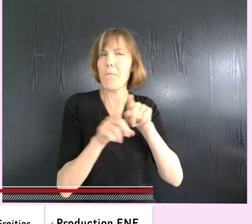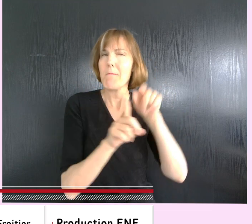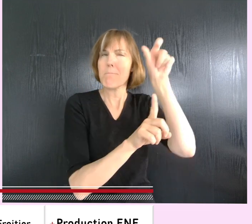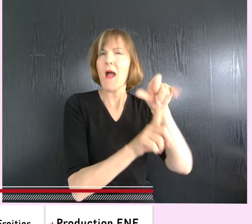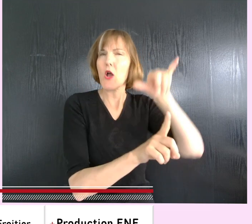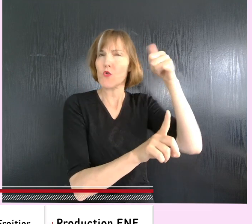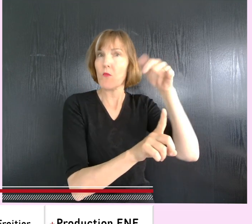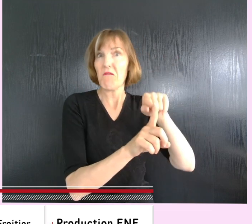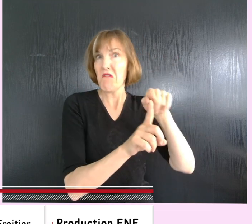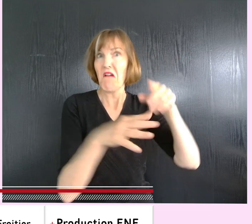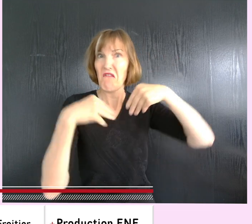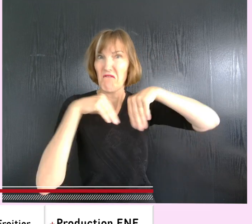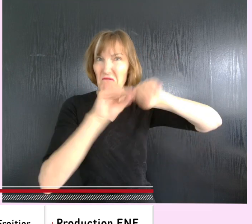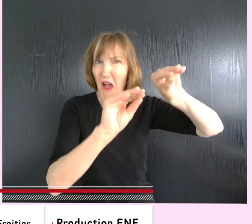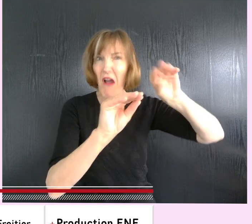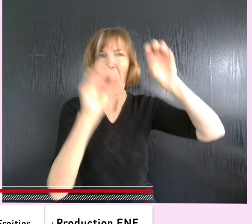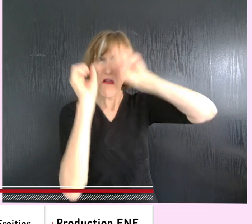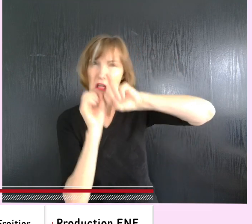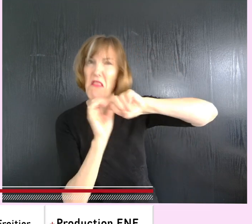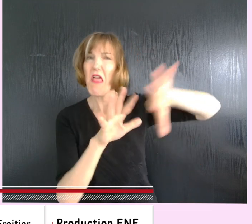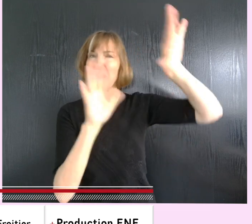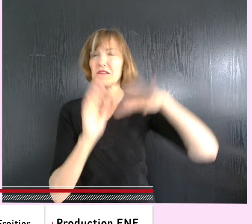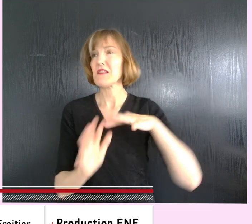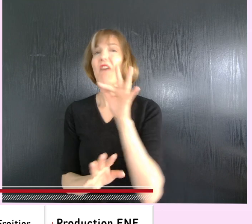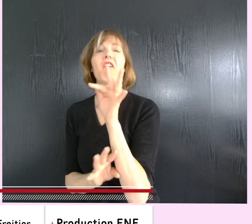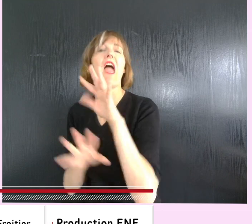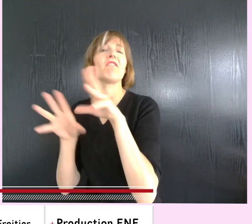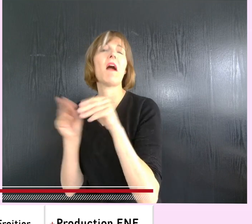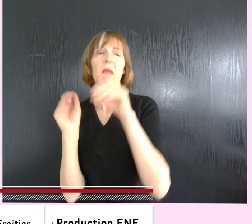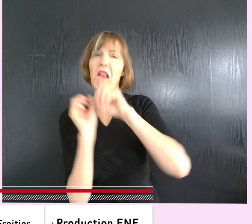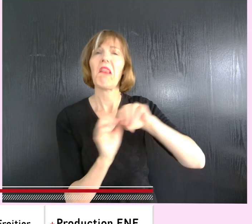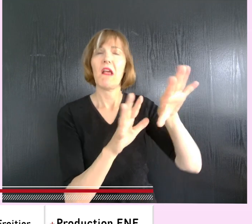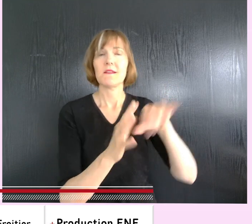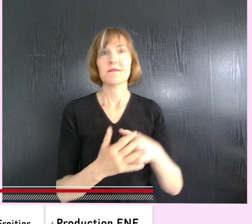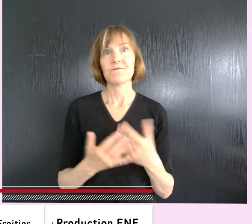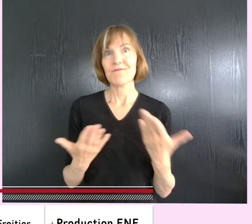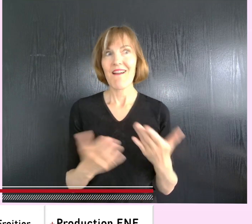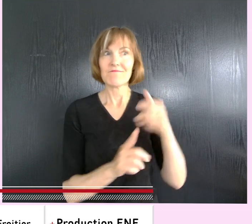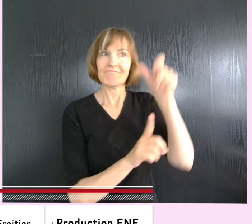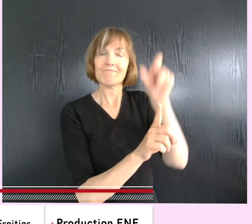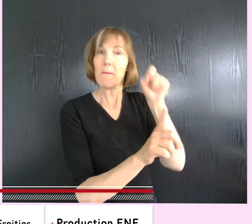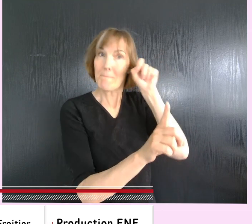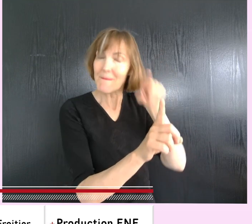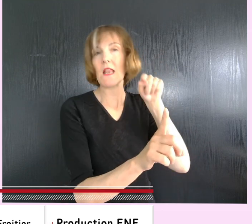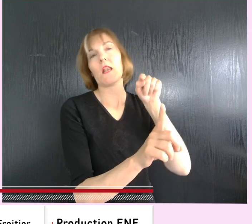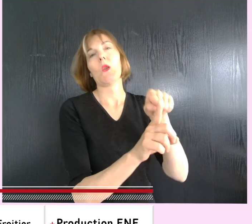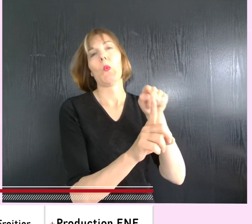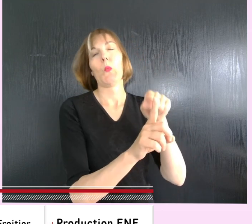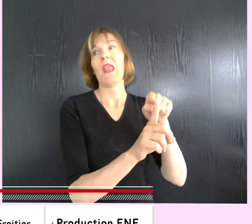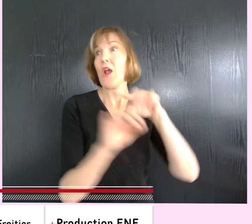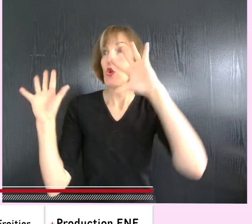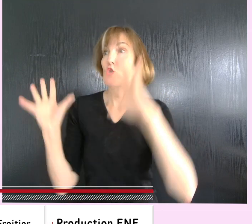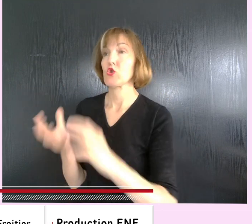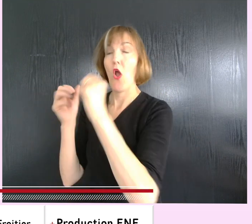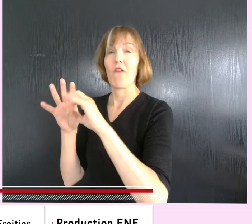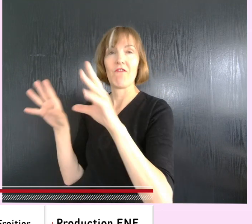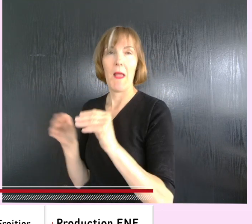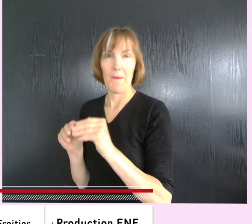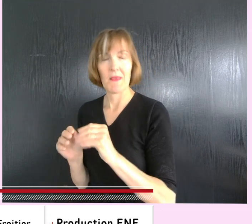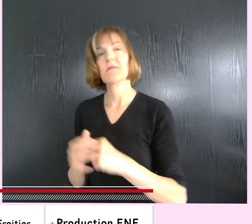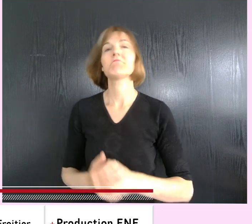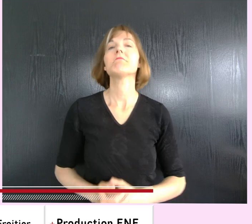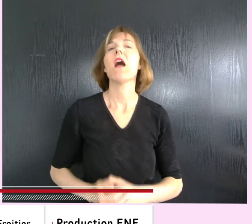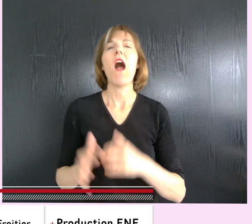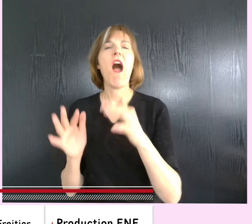aussi a été vendu, a été abandonné de ses frères. Et pourtant, c'est Joseph qui va les sauver.